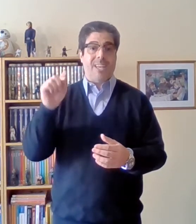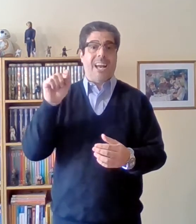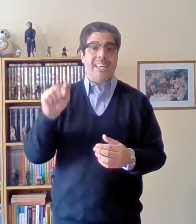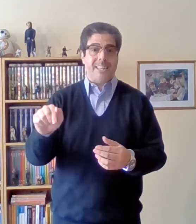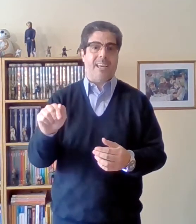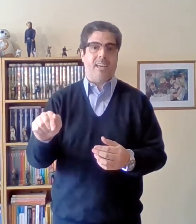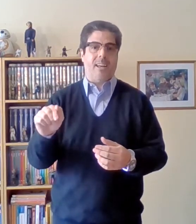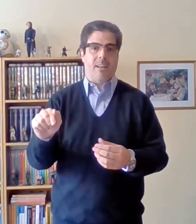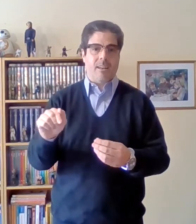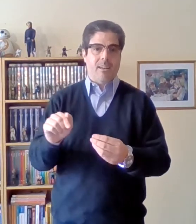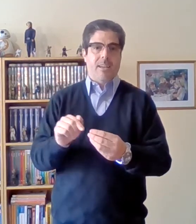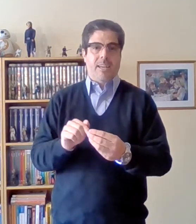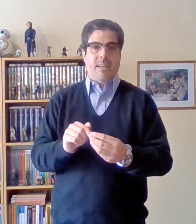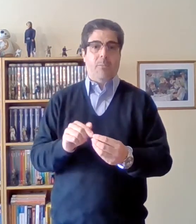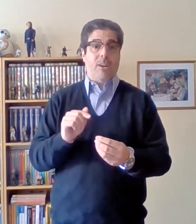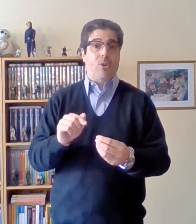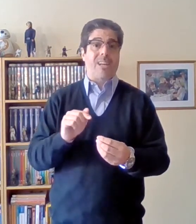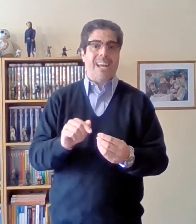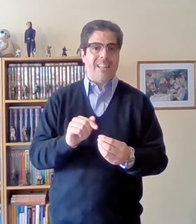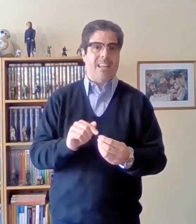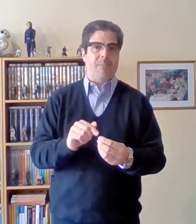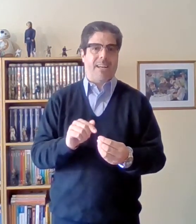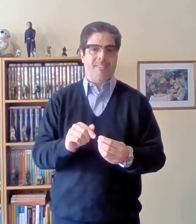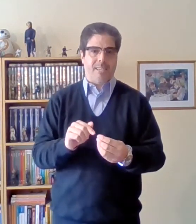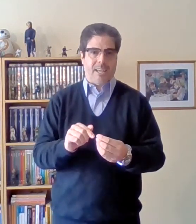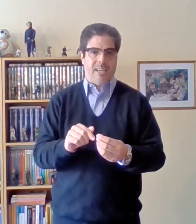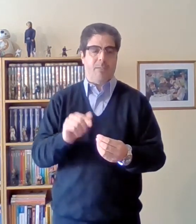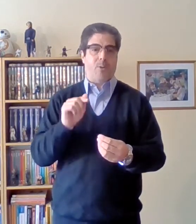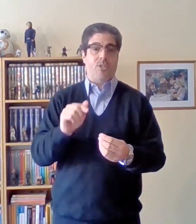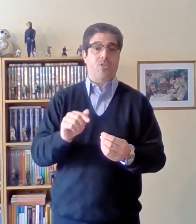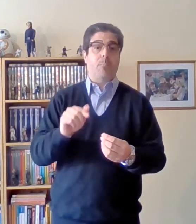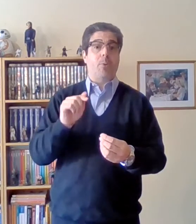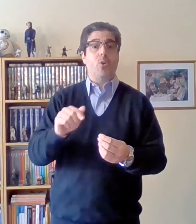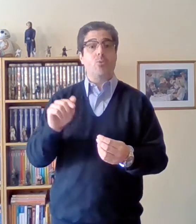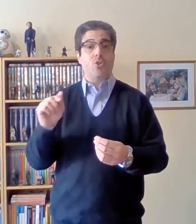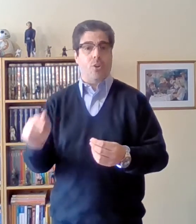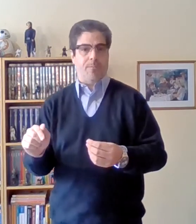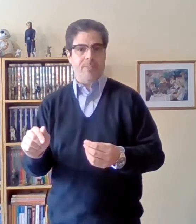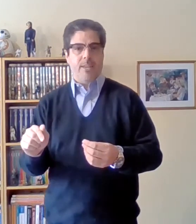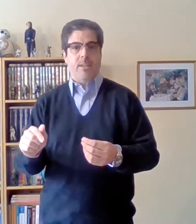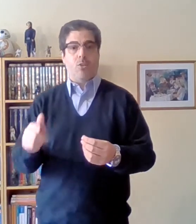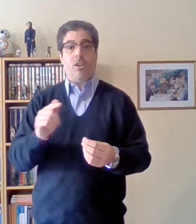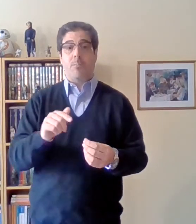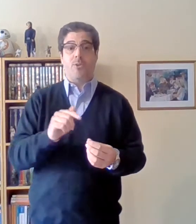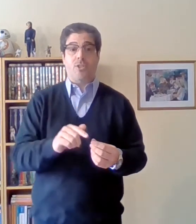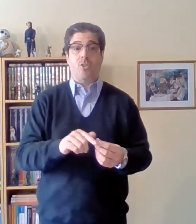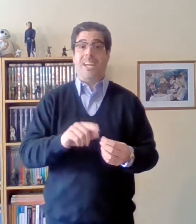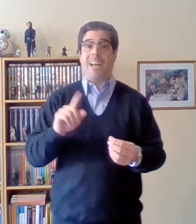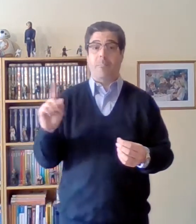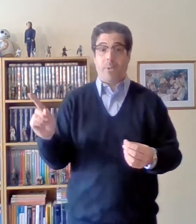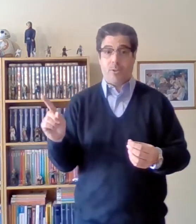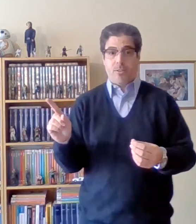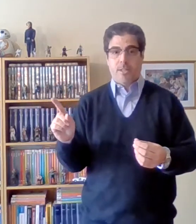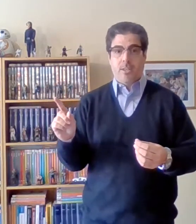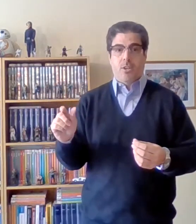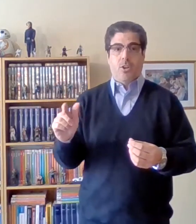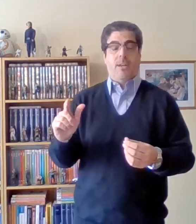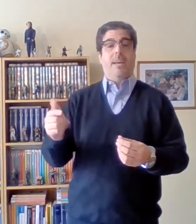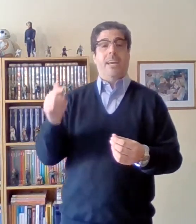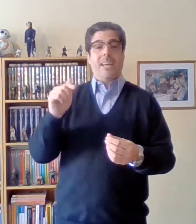ahí está el valor real de la mercancía en el proceso de producción no en el proceso de cambio en